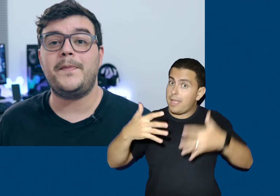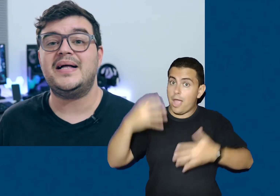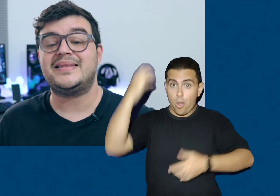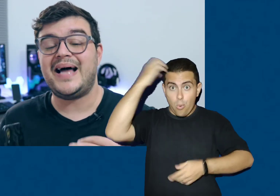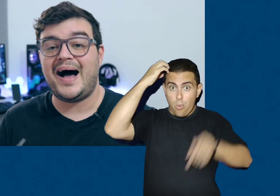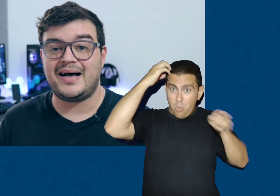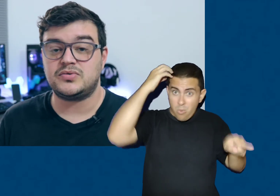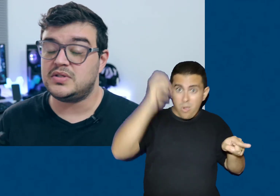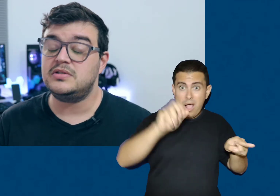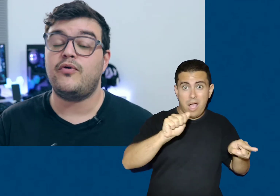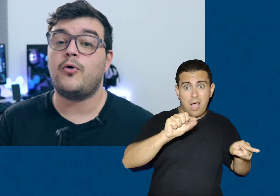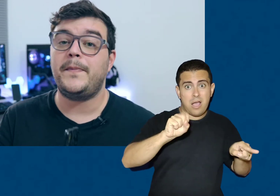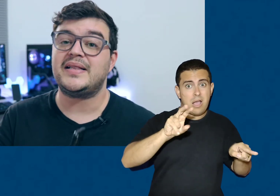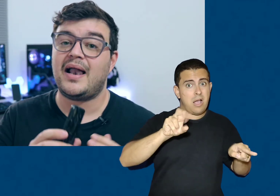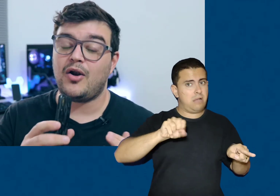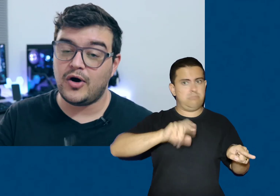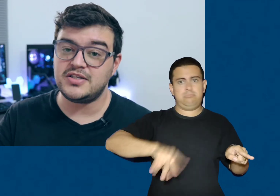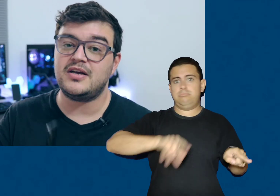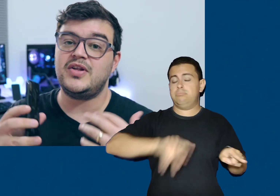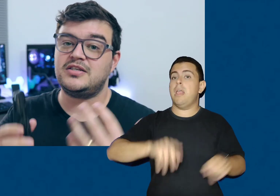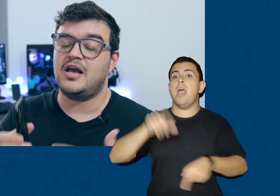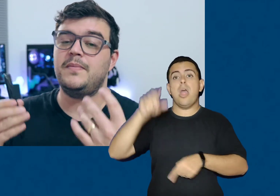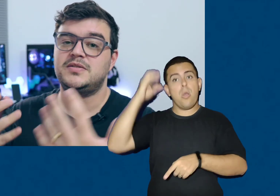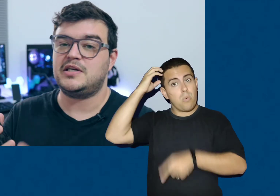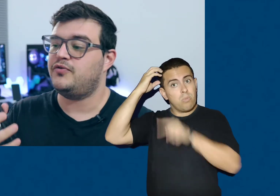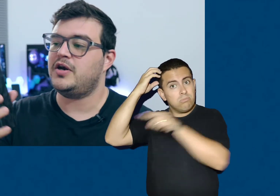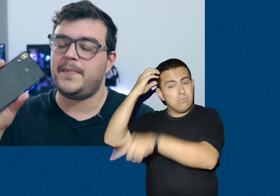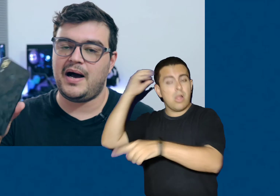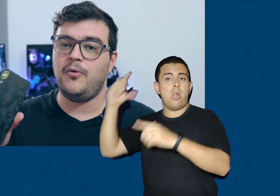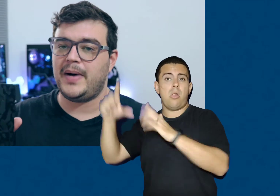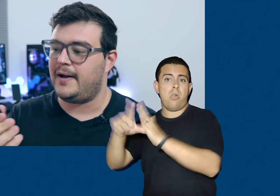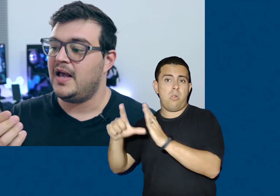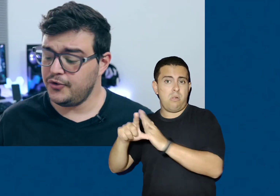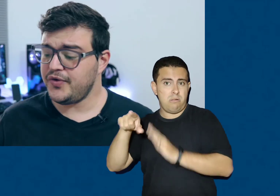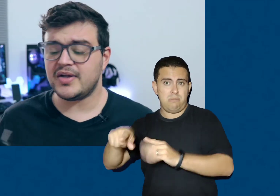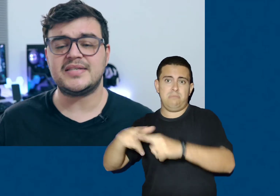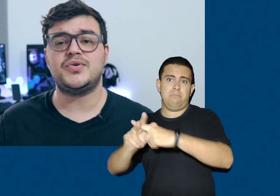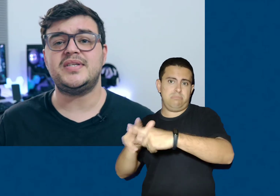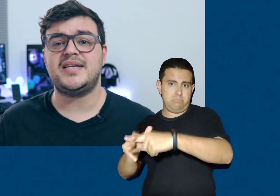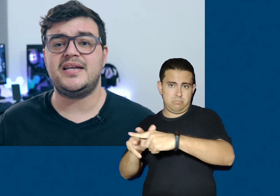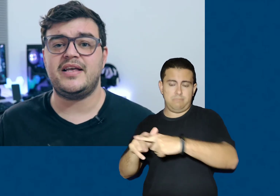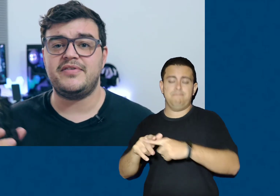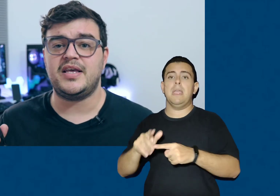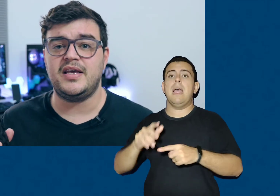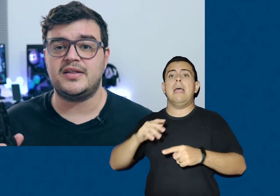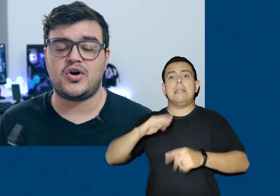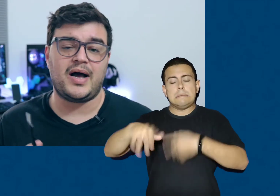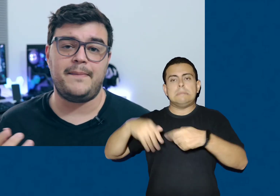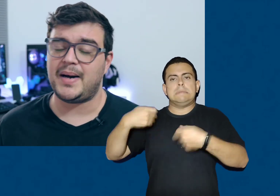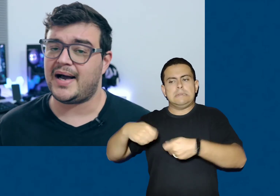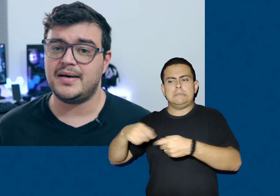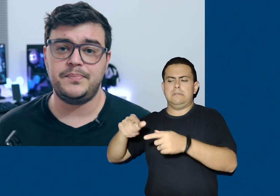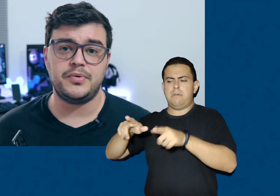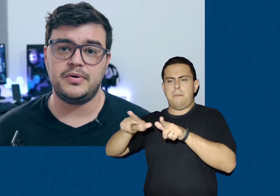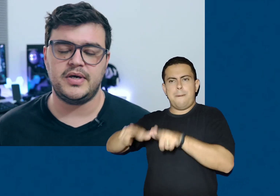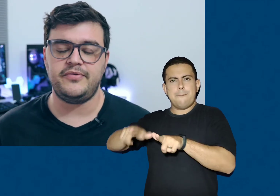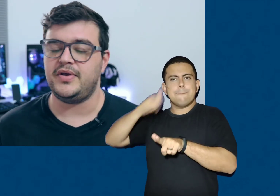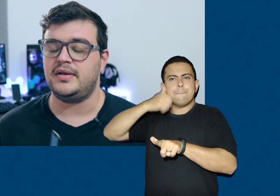culpa da ASUS, isso foi culpa da loja que eu deixei o meu smartphone para arrumar. No final das contas, ele teve que trocar a placa por, enfim,